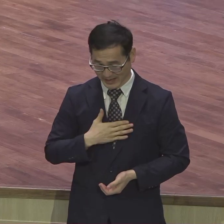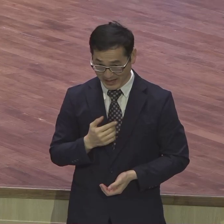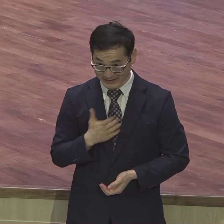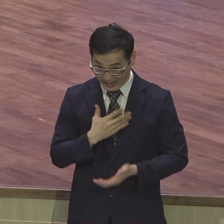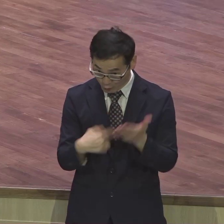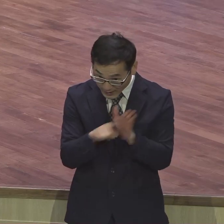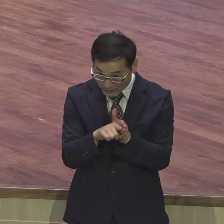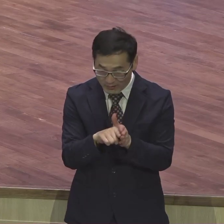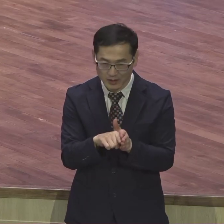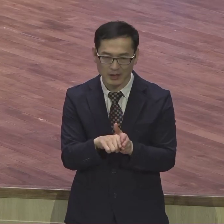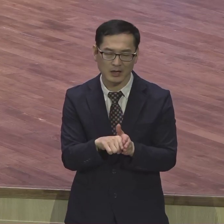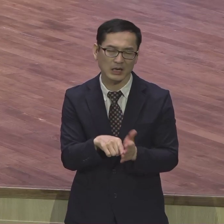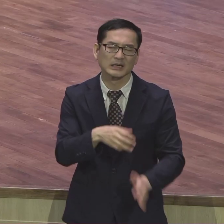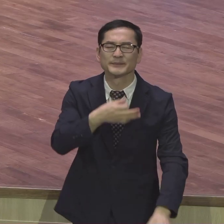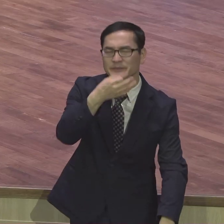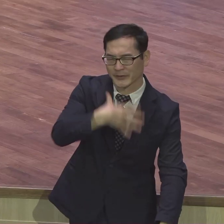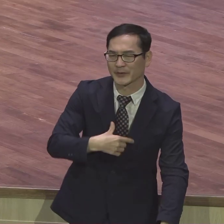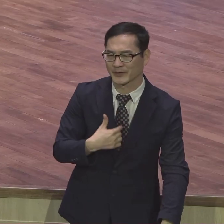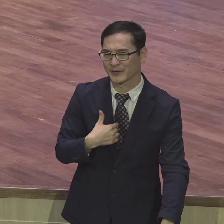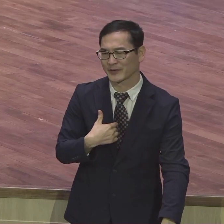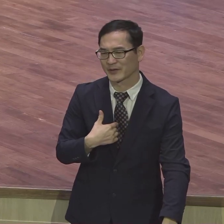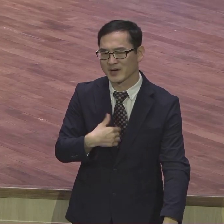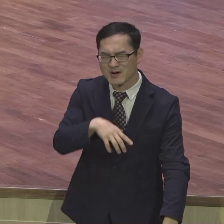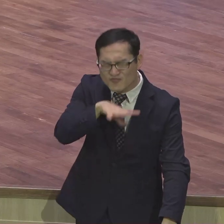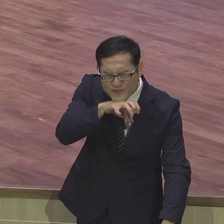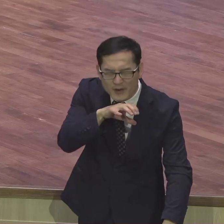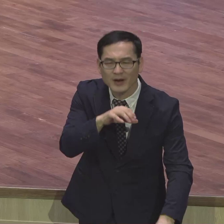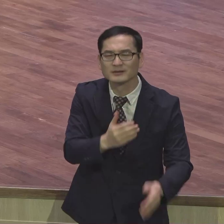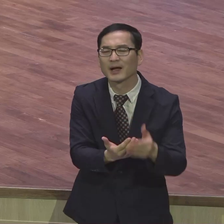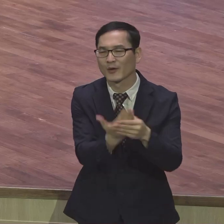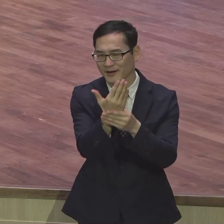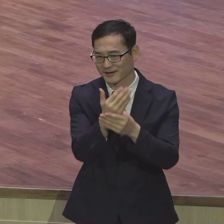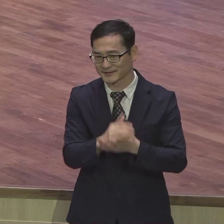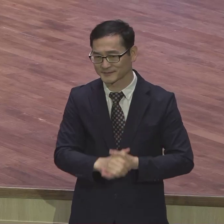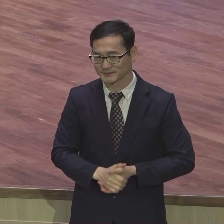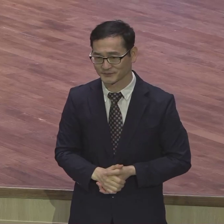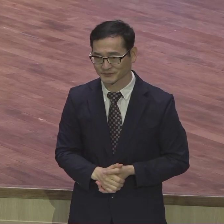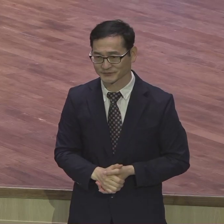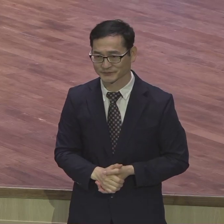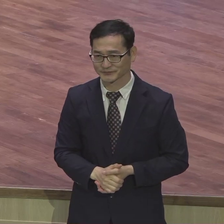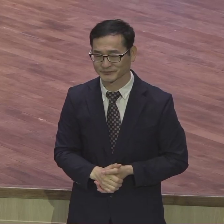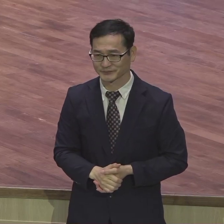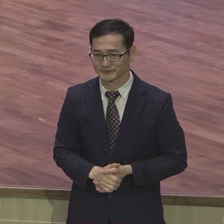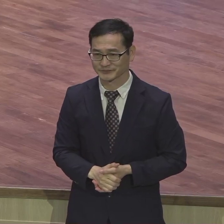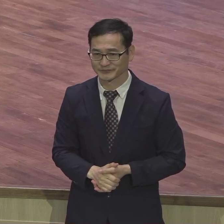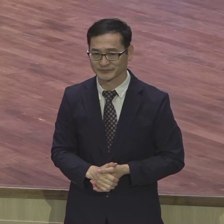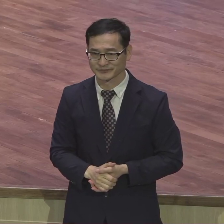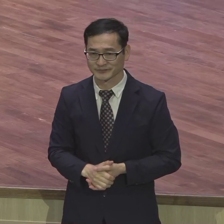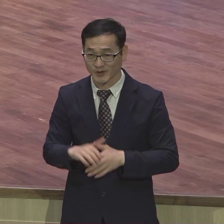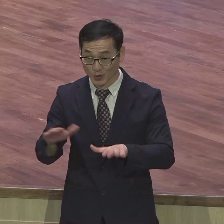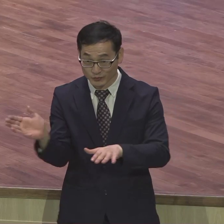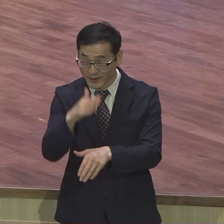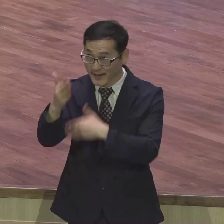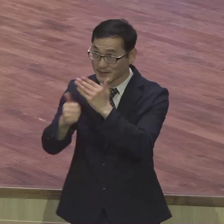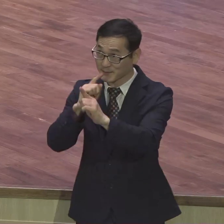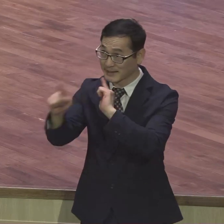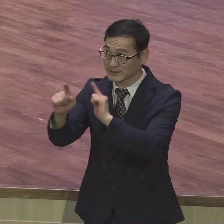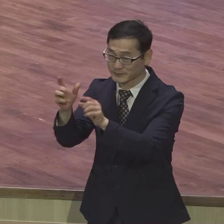늘 불평 분만이 가득 찹니다 오늘부터 창립 32년 맞이해서 하나님의 말씀 붙잡고 사나